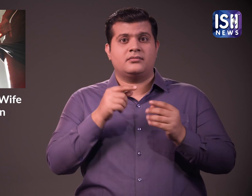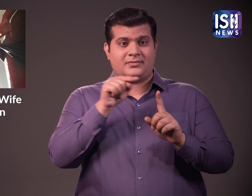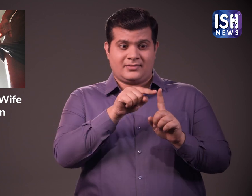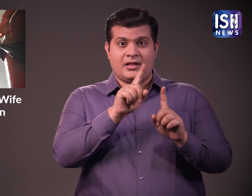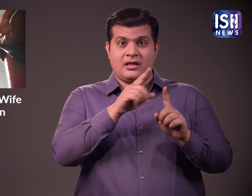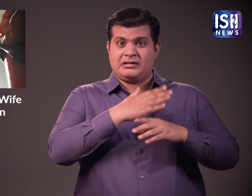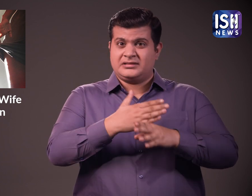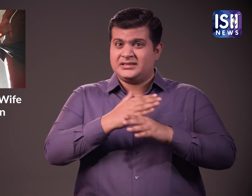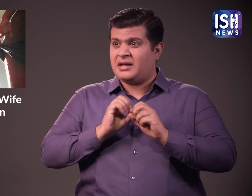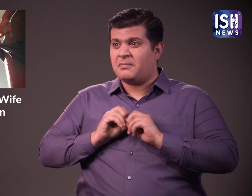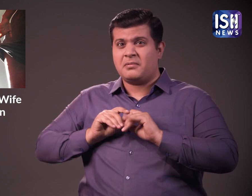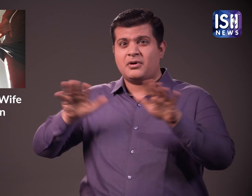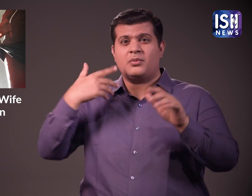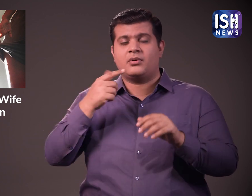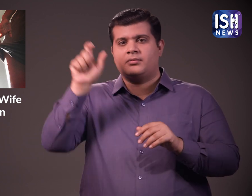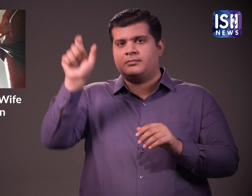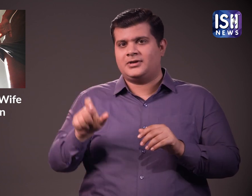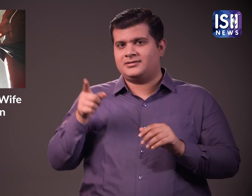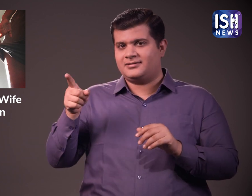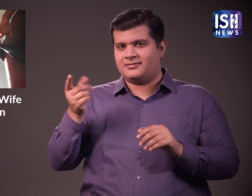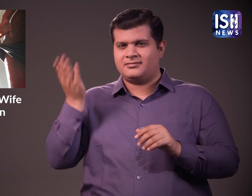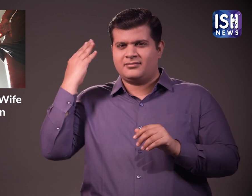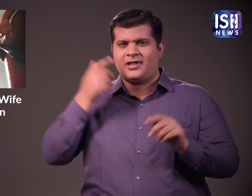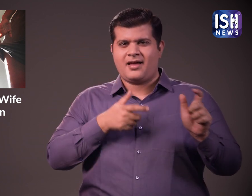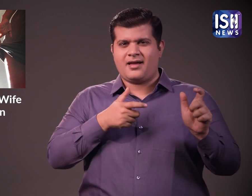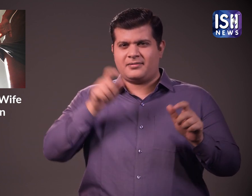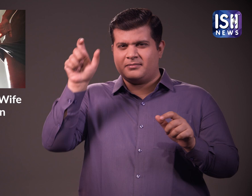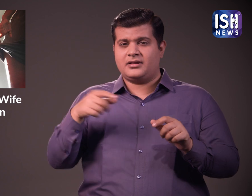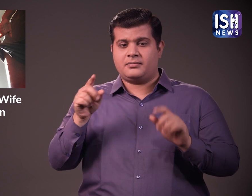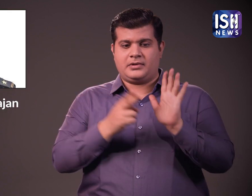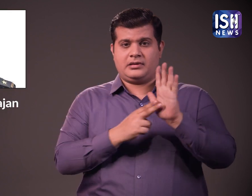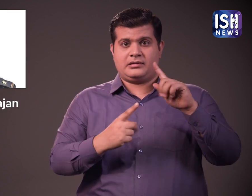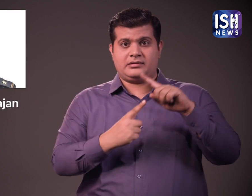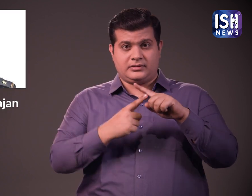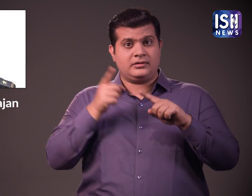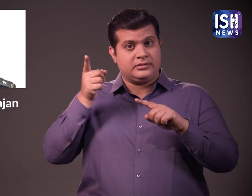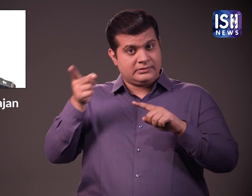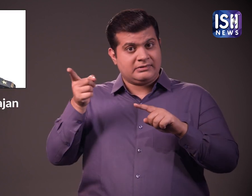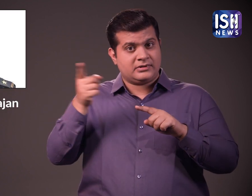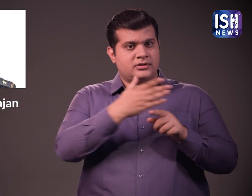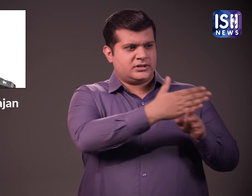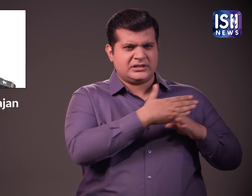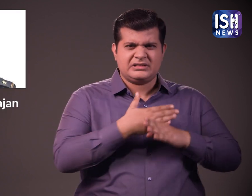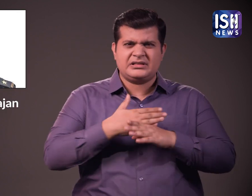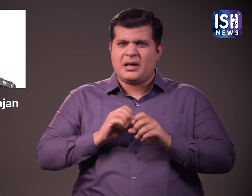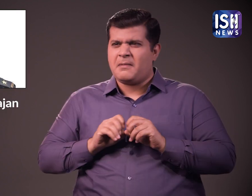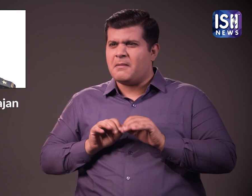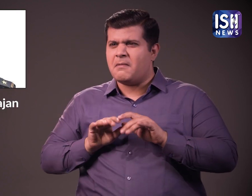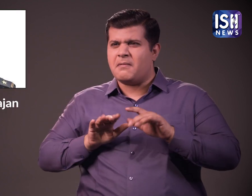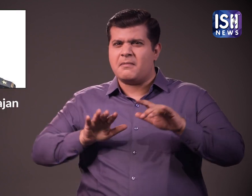अनुरोद किया सेना के एक सेवा नुरुत अधिकारी करनल एंट त्याग राजन द्वारा ट्वीट पर जाजा किये जाने के बाद जवान का वीडियो